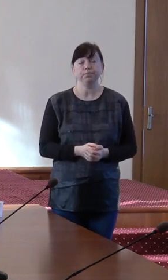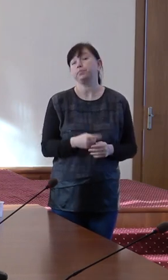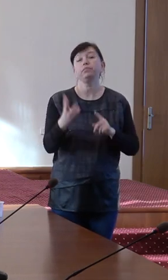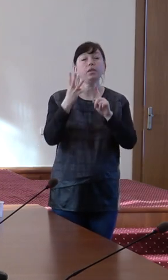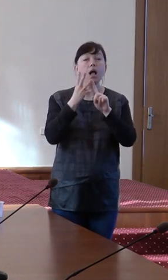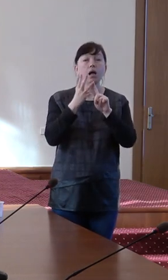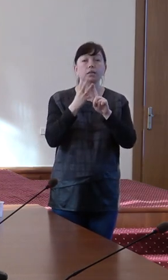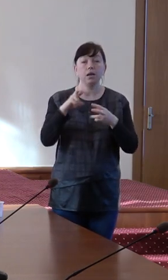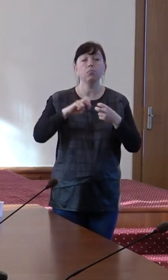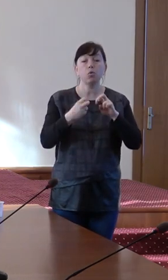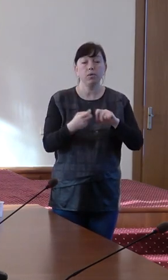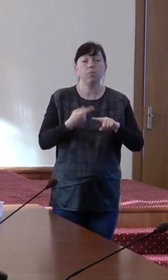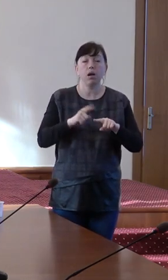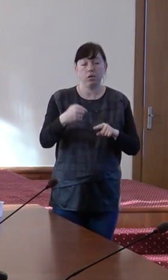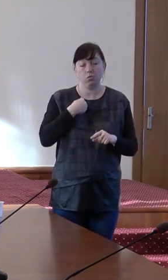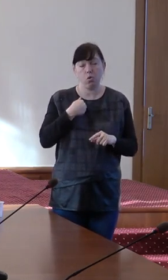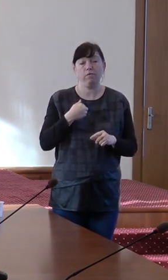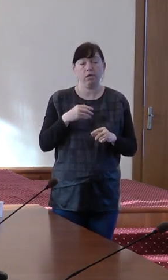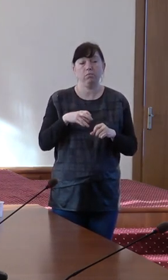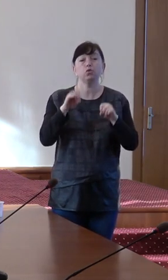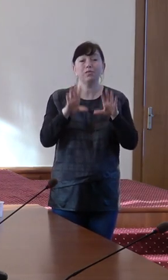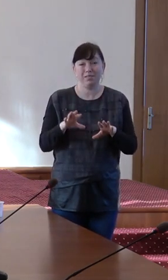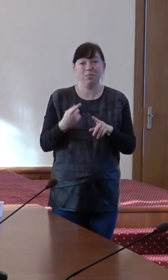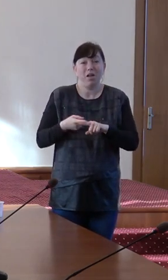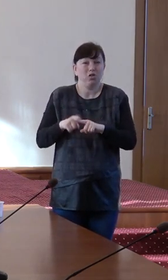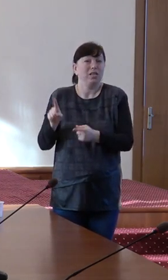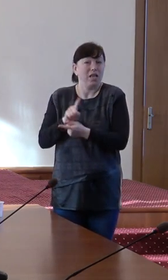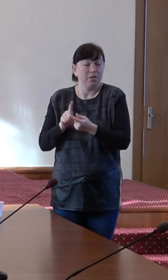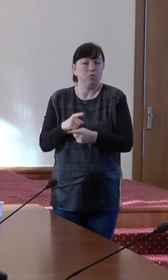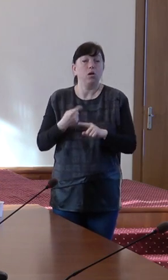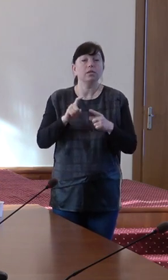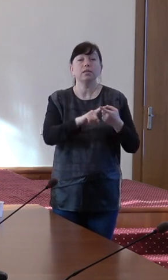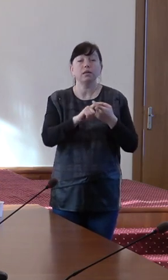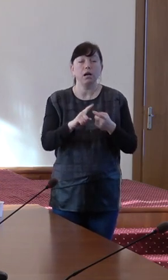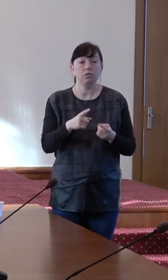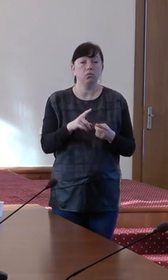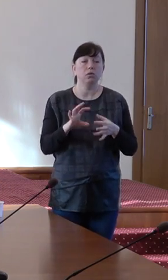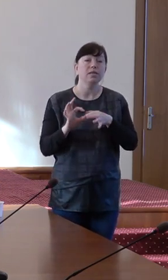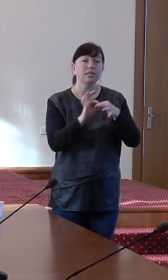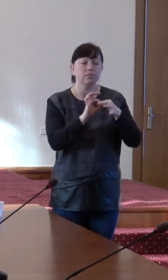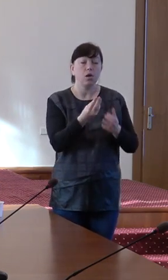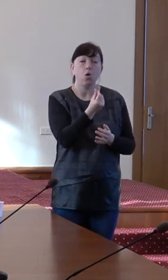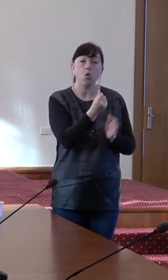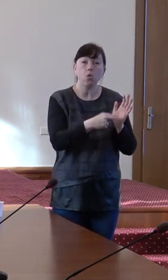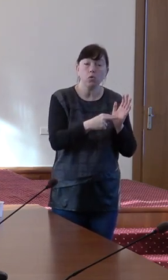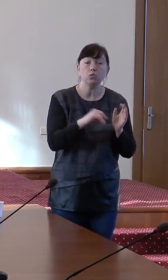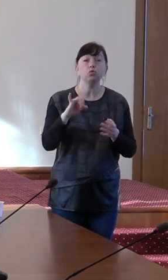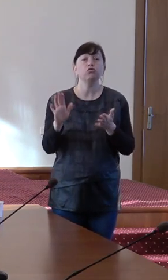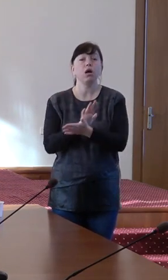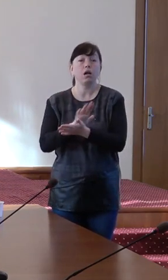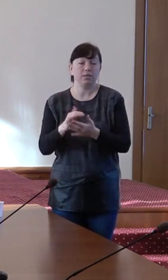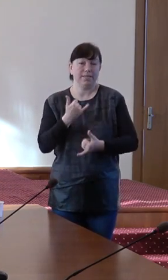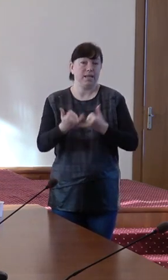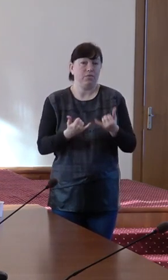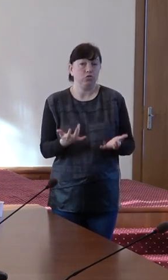treia problemă pe care dorim noi să o solținăm prin intermediul acestei reforme se referă la legătura dintre costul servicilor și calitatea acestora.